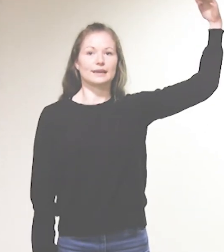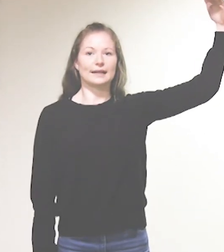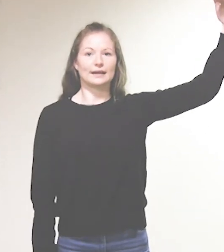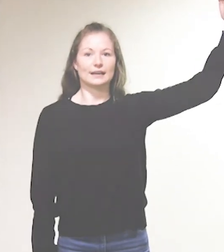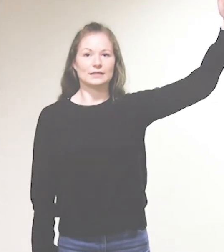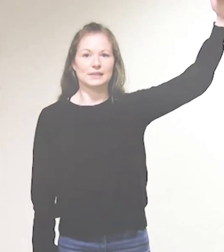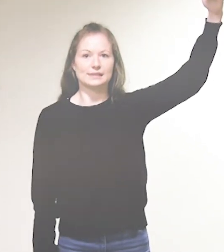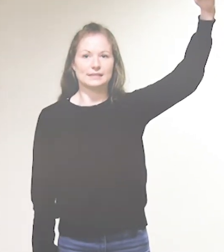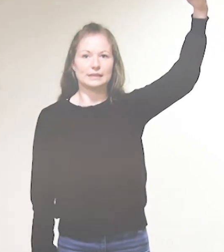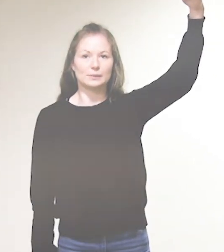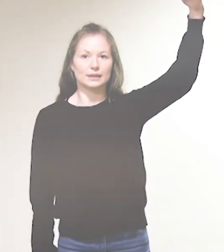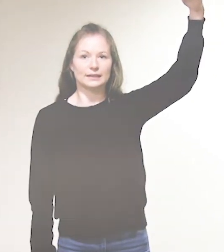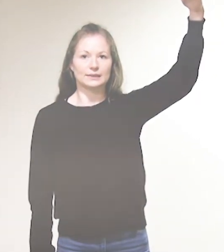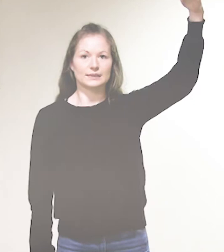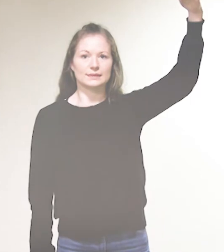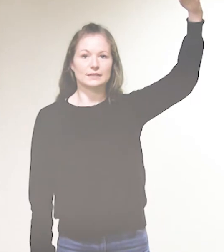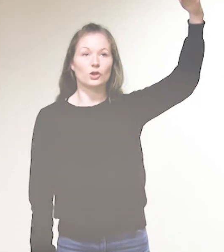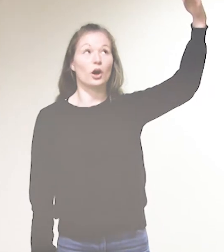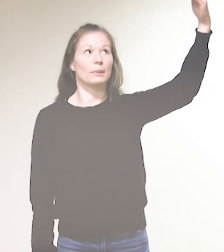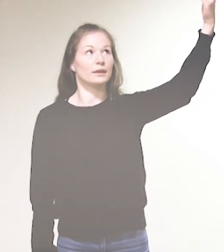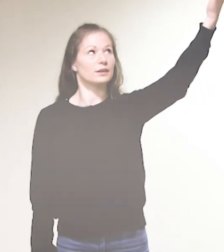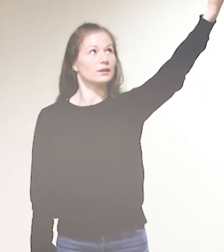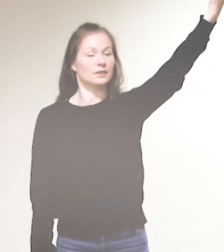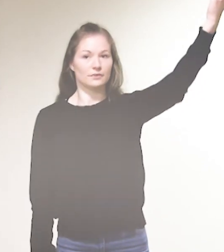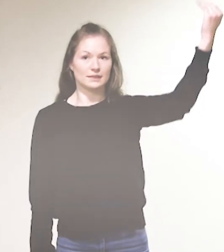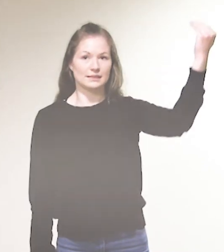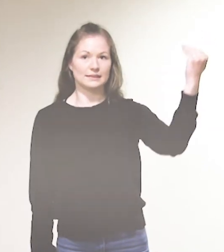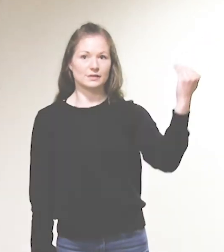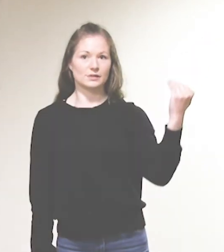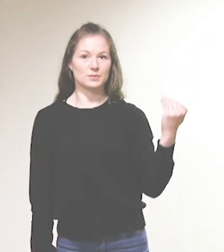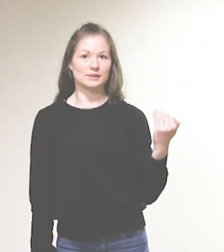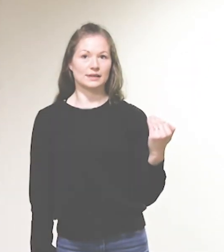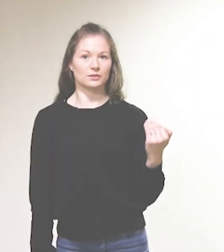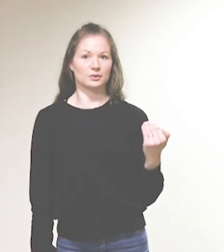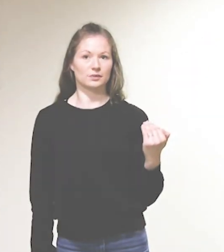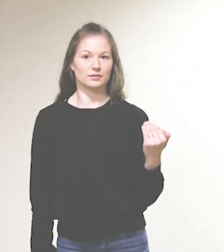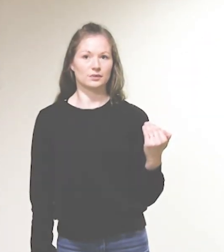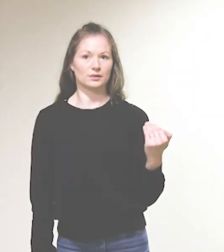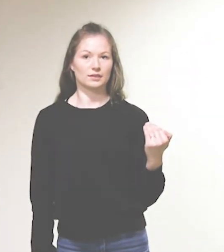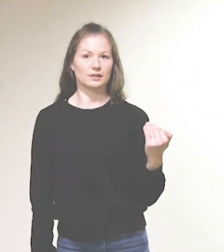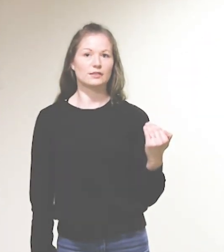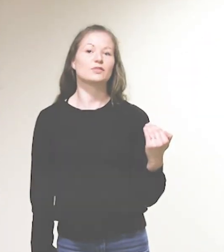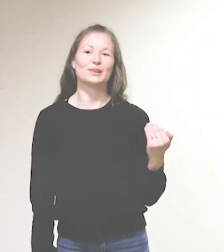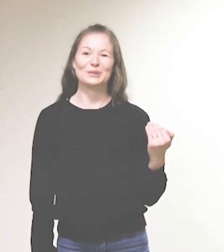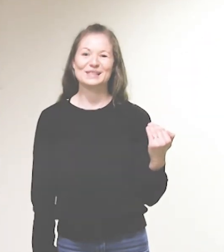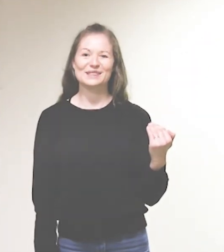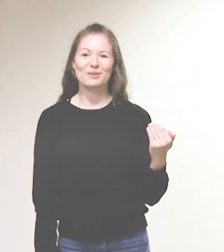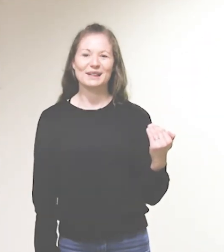Dein Reich, weil es das Himmelreich ist, komme. Wir ziehen es zu uns nach unten. Ich wiederhole das nochmal.